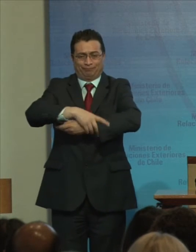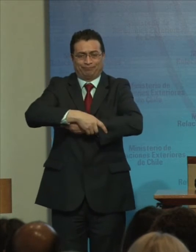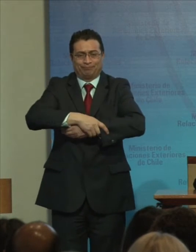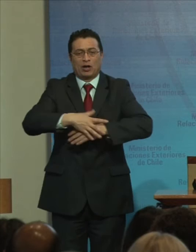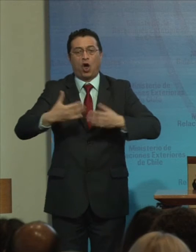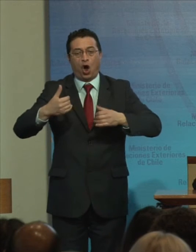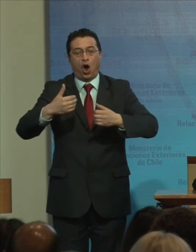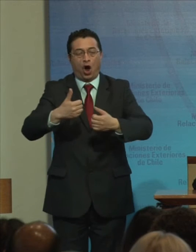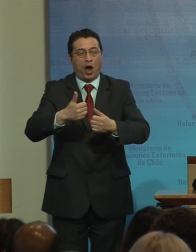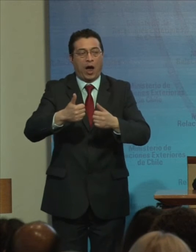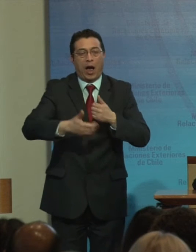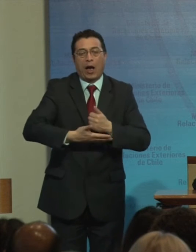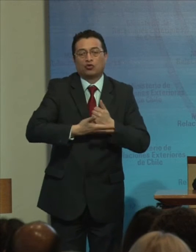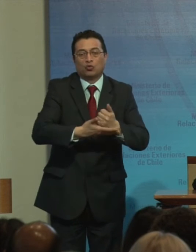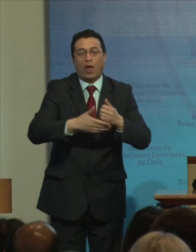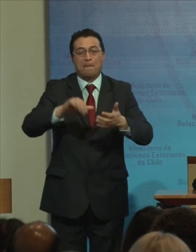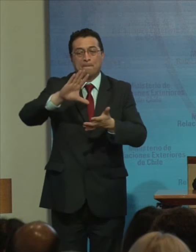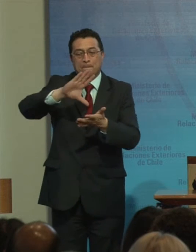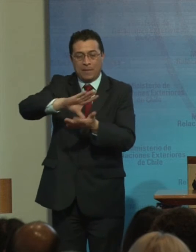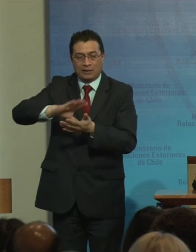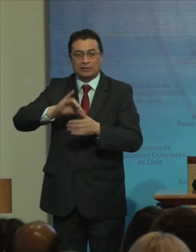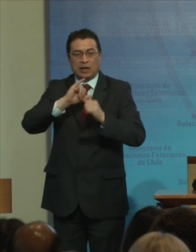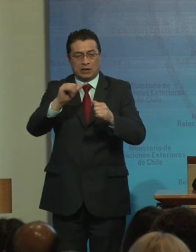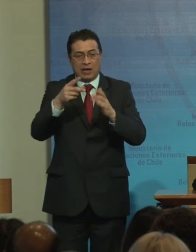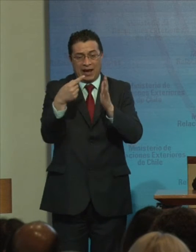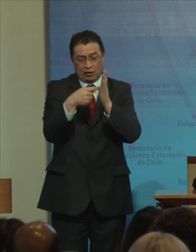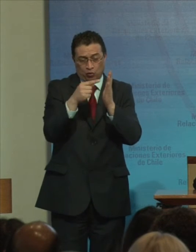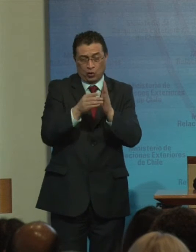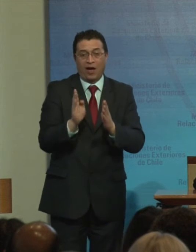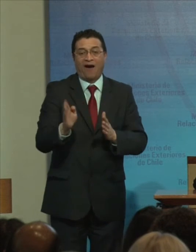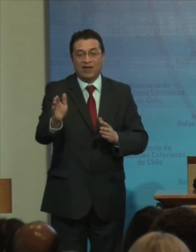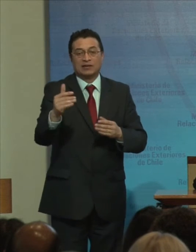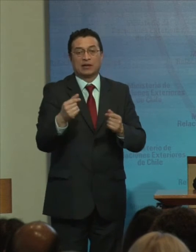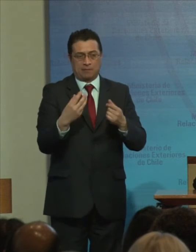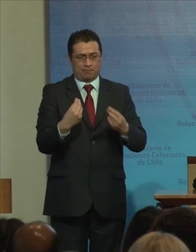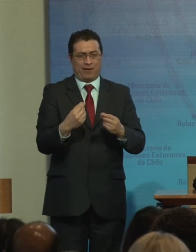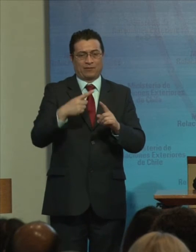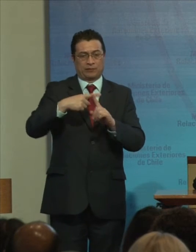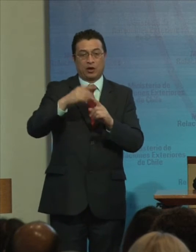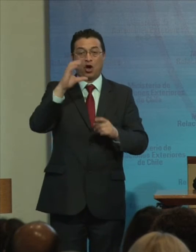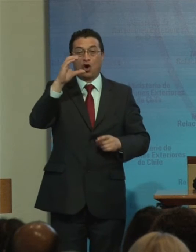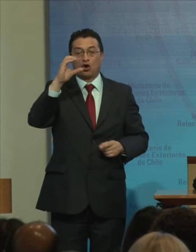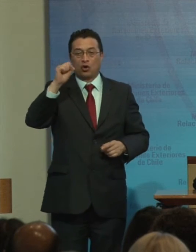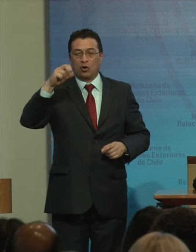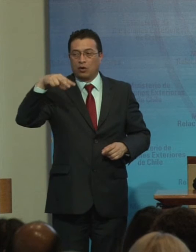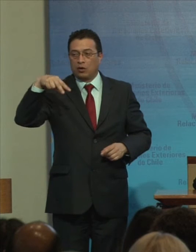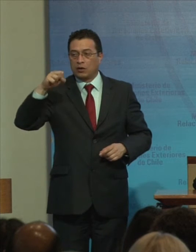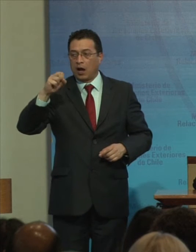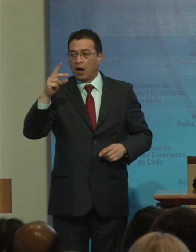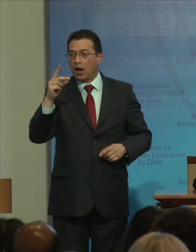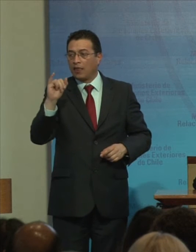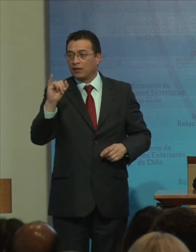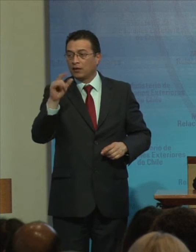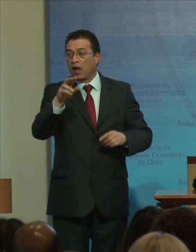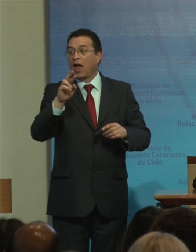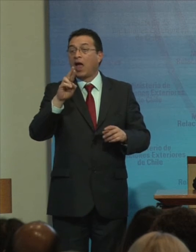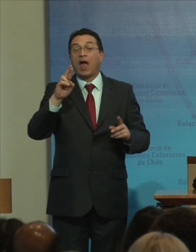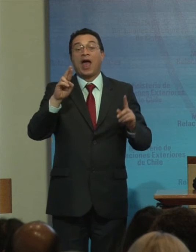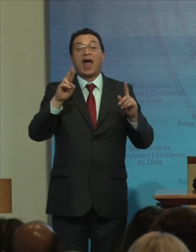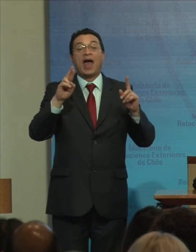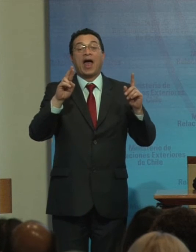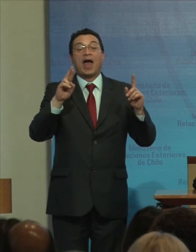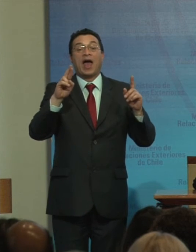Entre países Y maximizar Los resultados Y avances Desde CONADI En República Dominicana Estamos